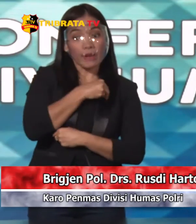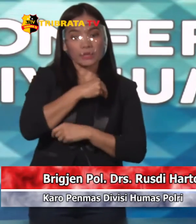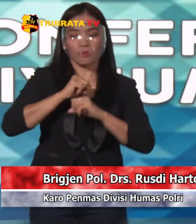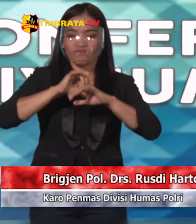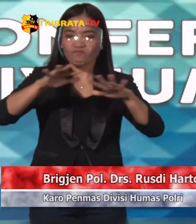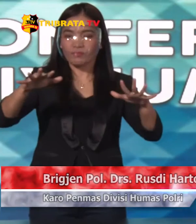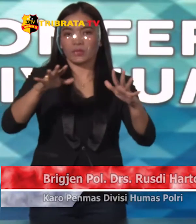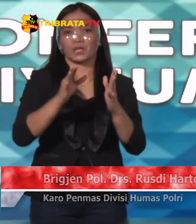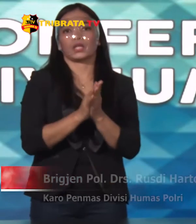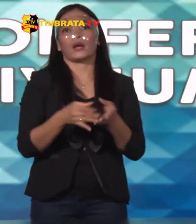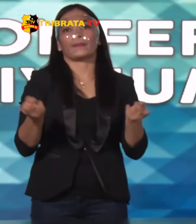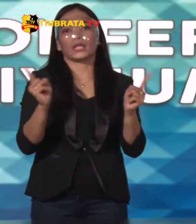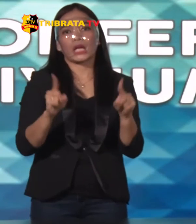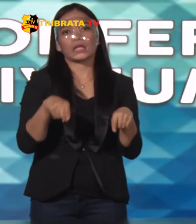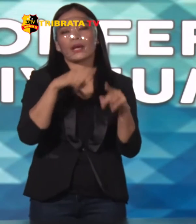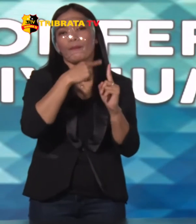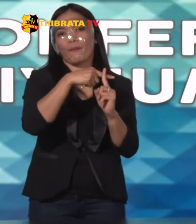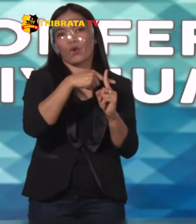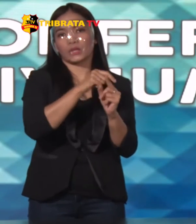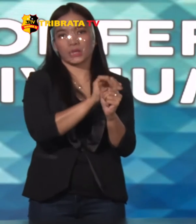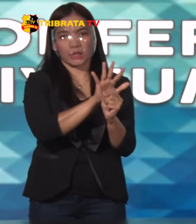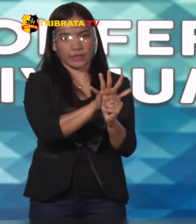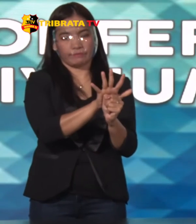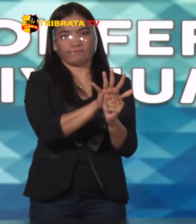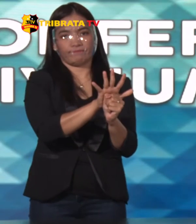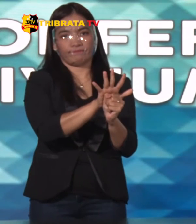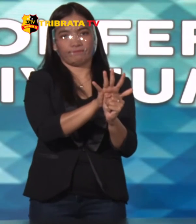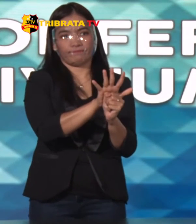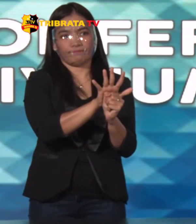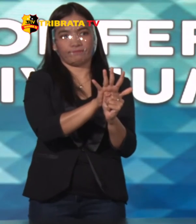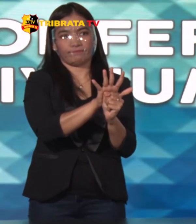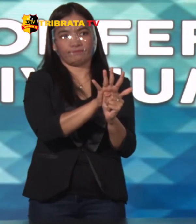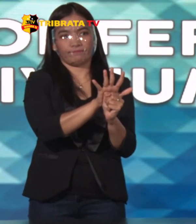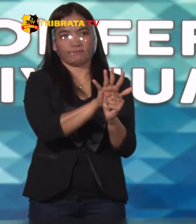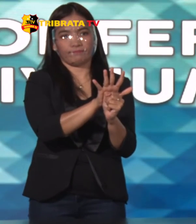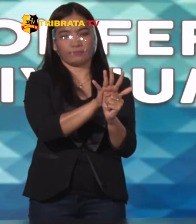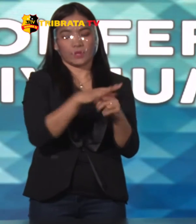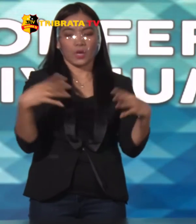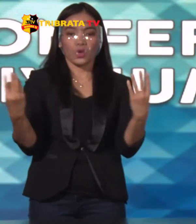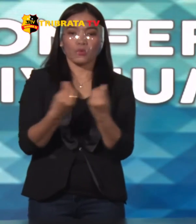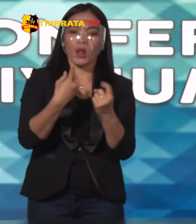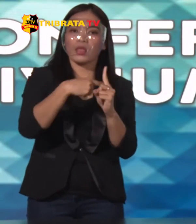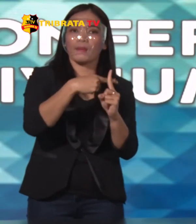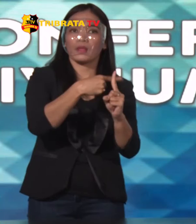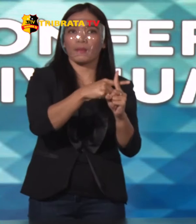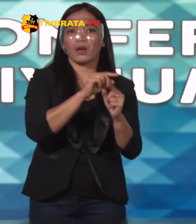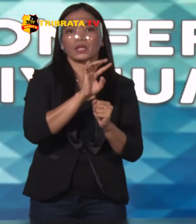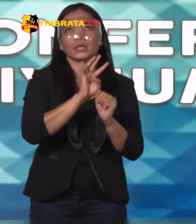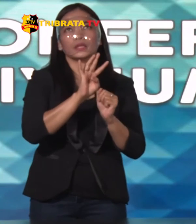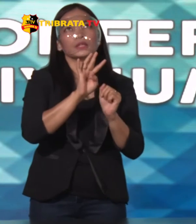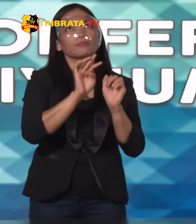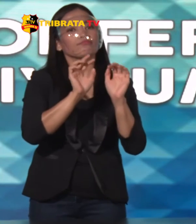terkonfirmasi Virus corona 19 Meningkat 93